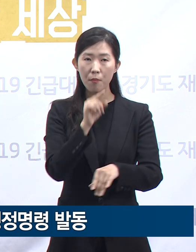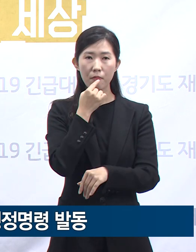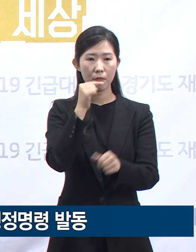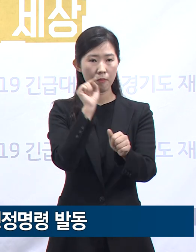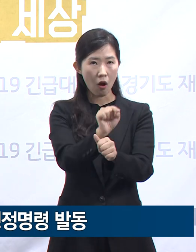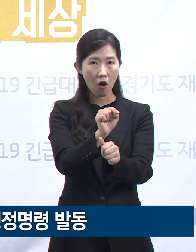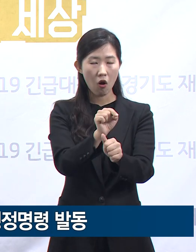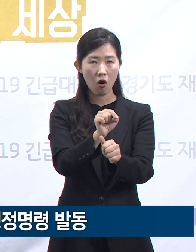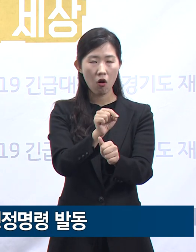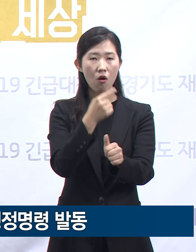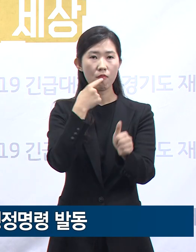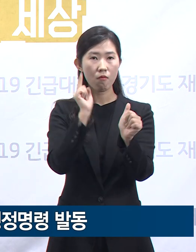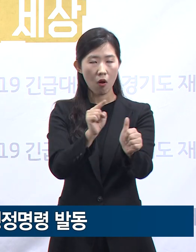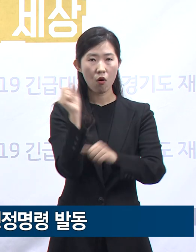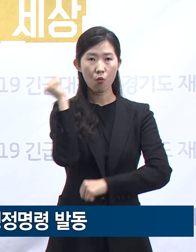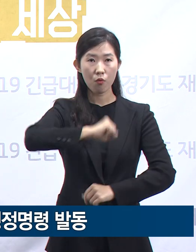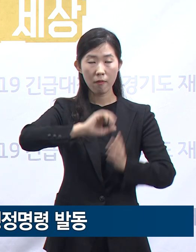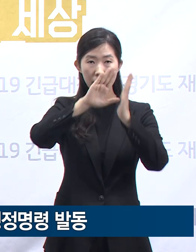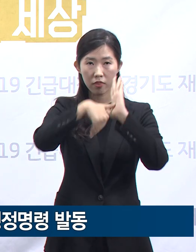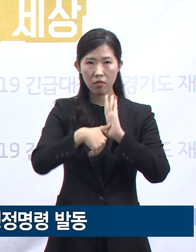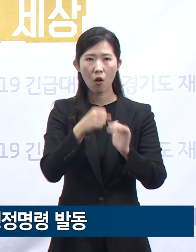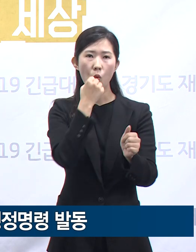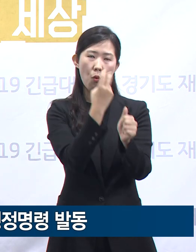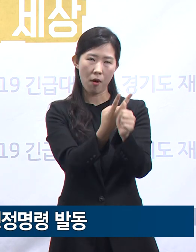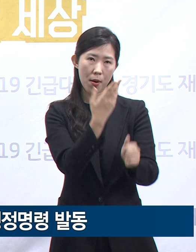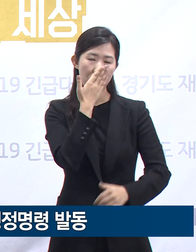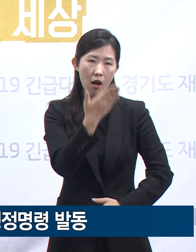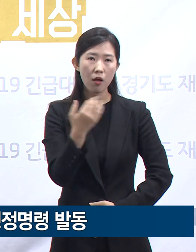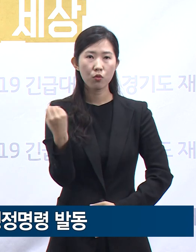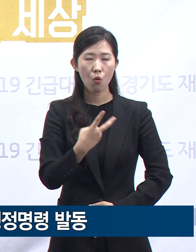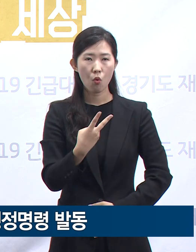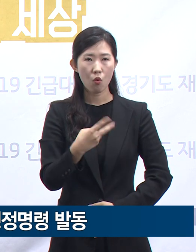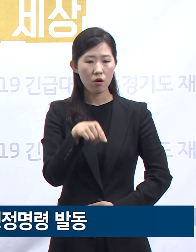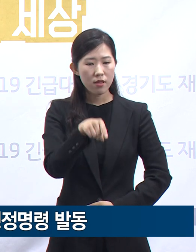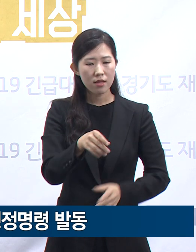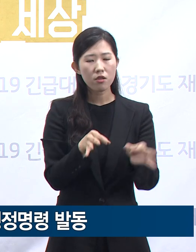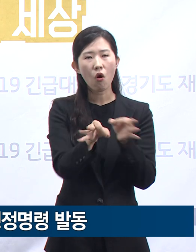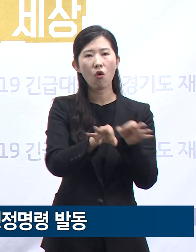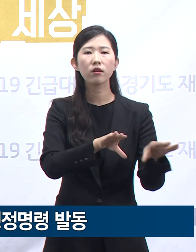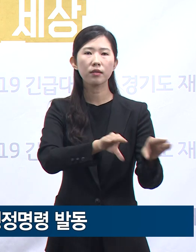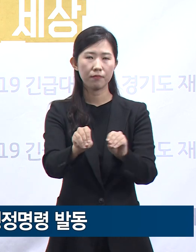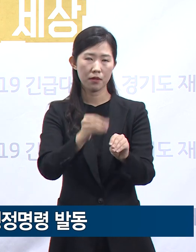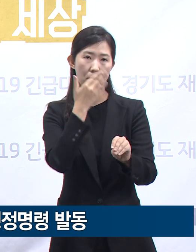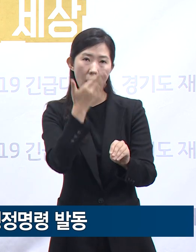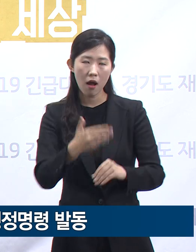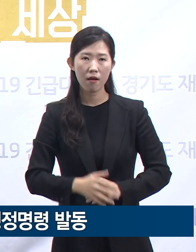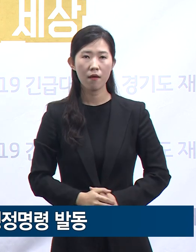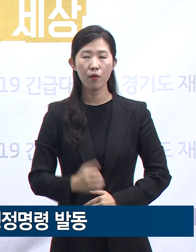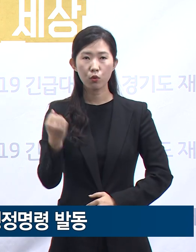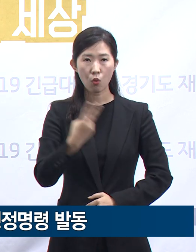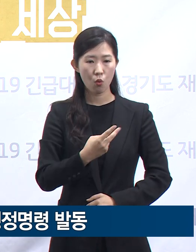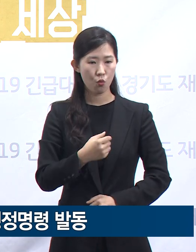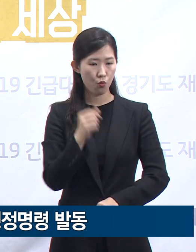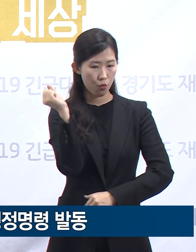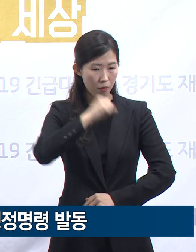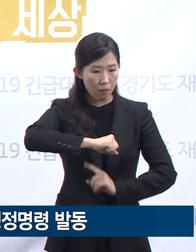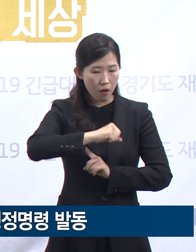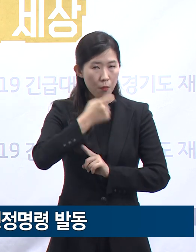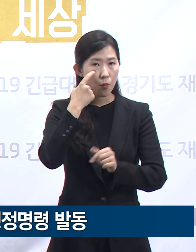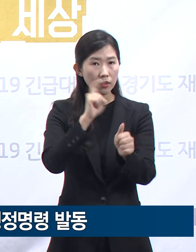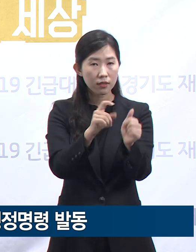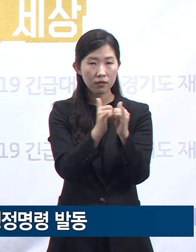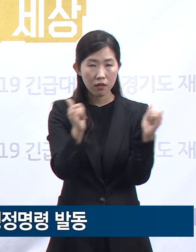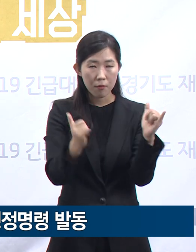감염병 예방법에 따른 고발, 위반업체의 전면 집계 영업 금지 조치, 위반에 따른 확진자 발생 시